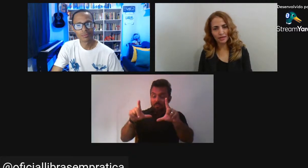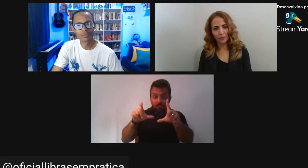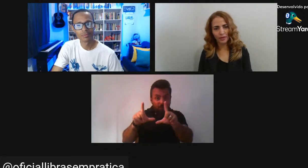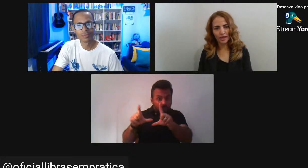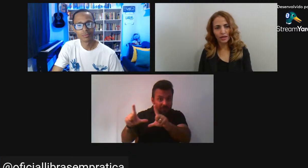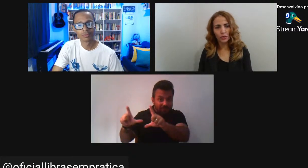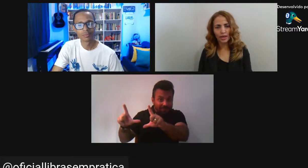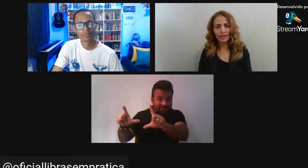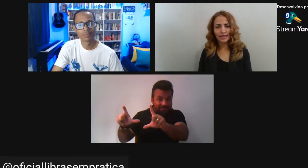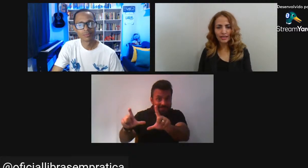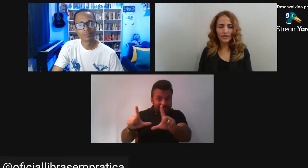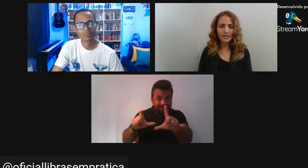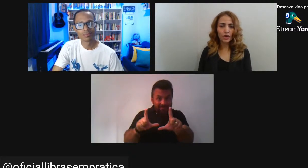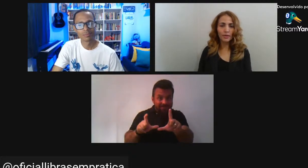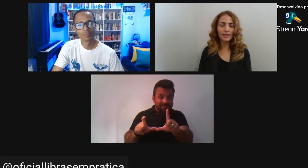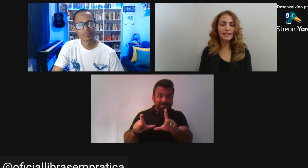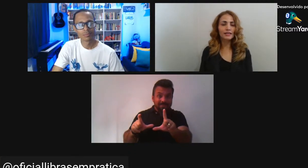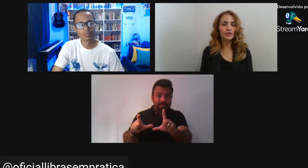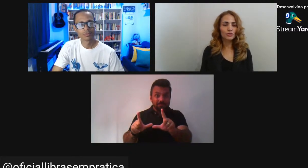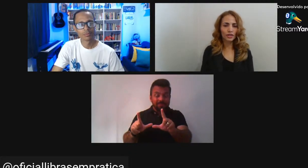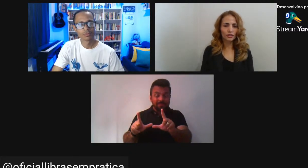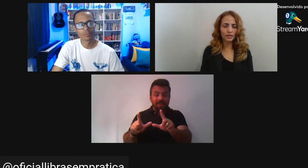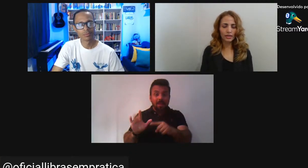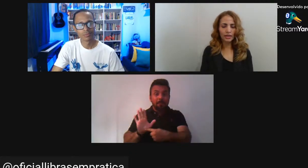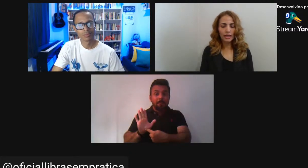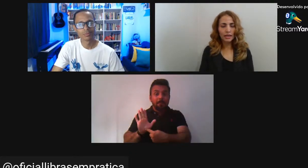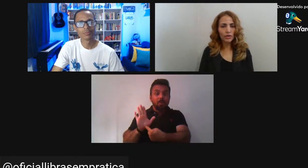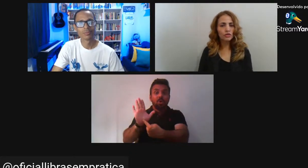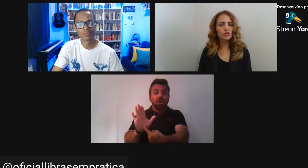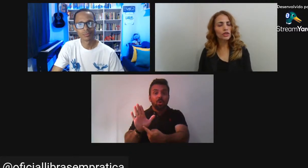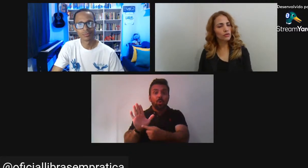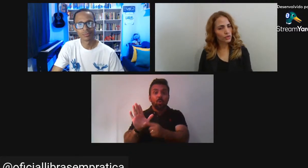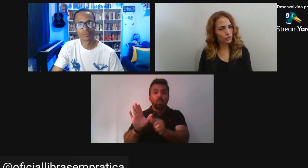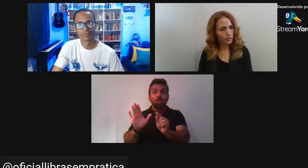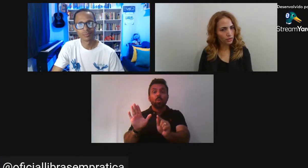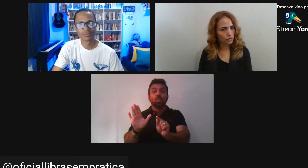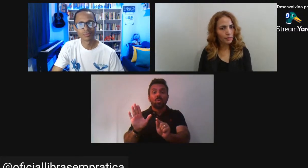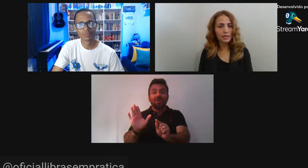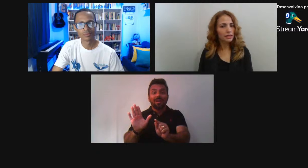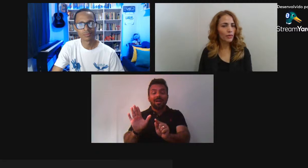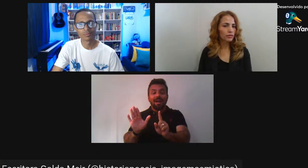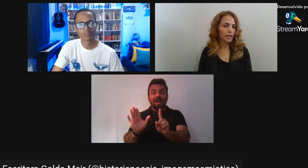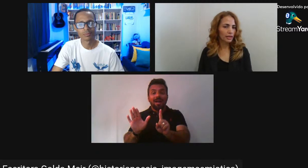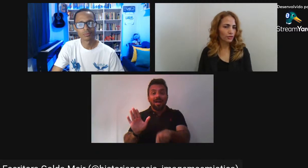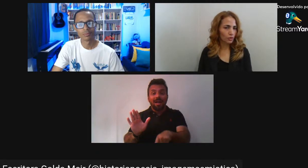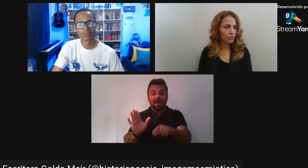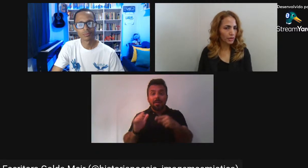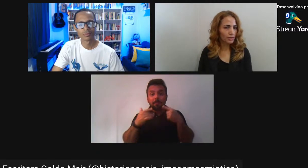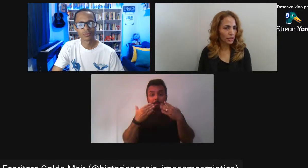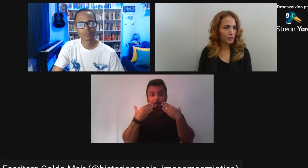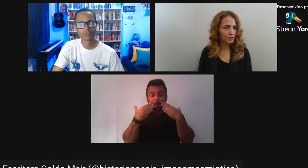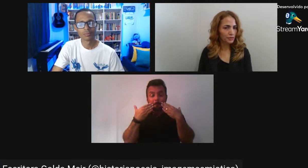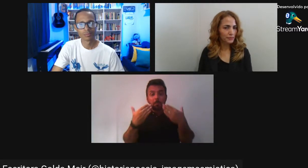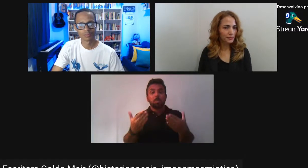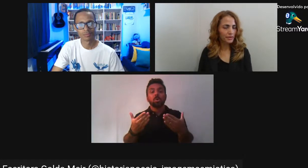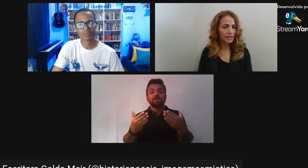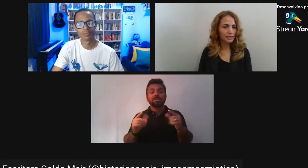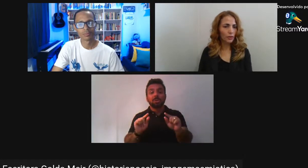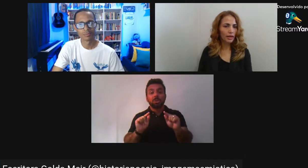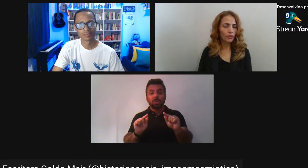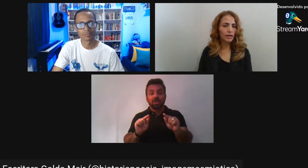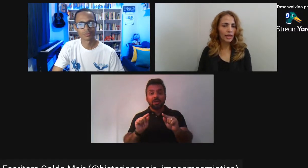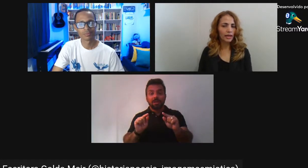coisificação O que ela tenta fazer É humanizar esses sujeitos Não que esses sujeitos Não sejam humanos Mas eles não eram tratados Como humanos Naquele período